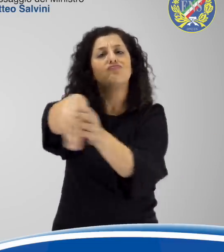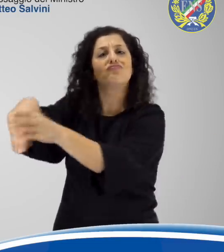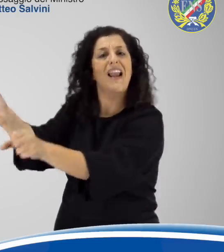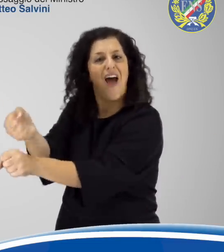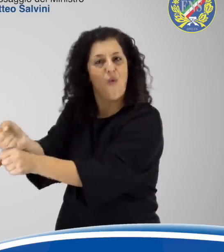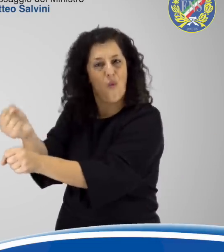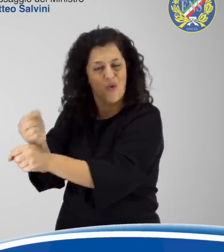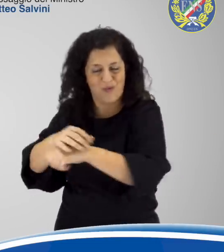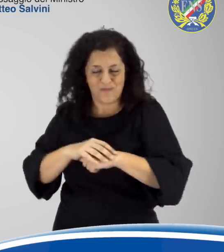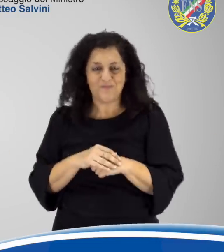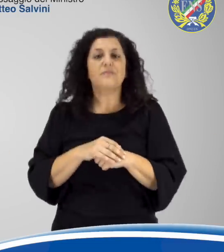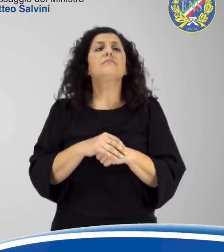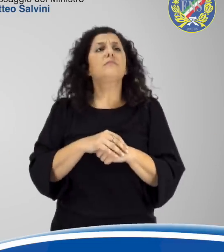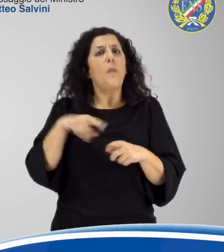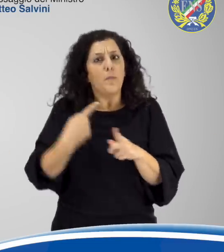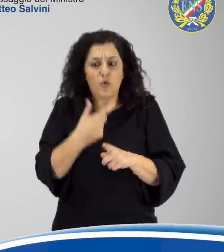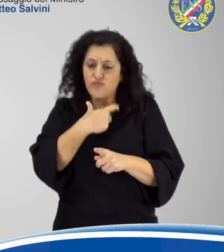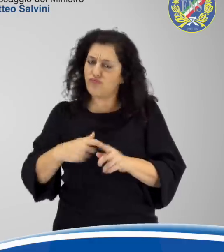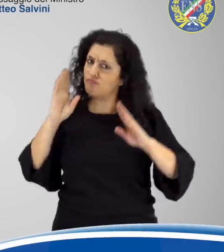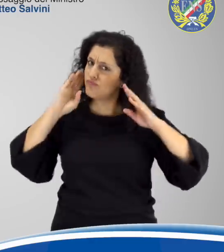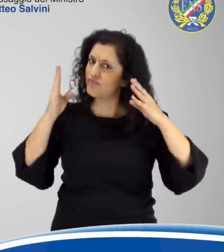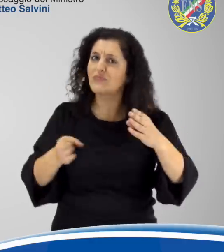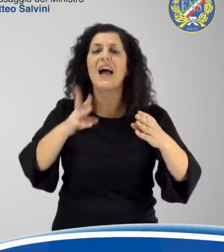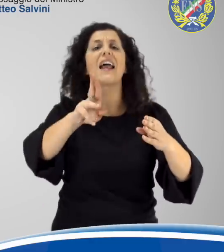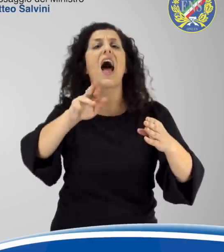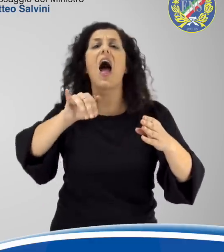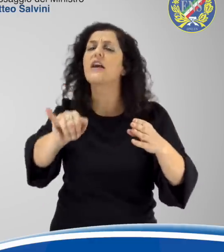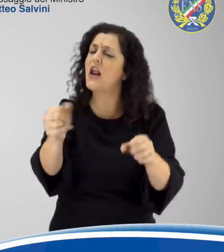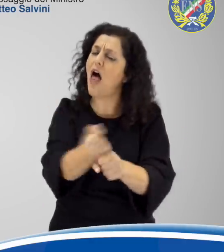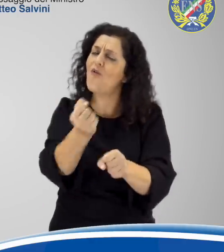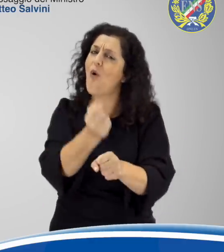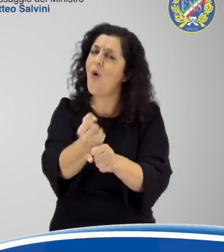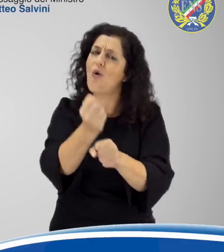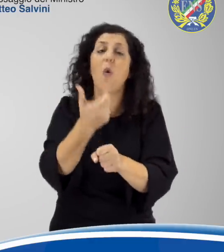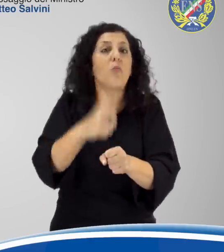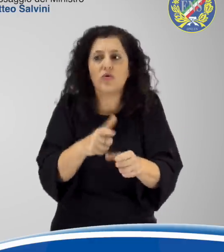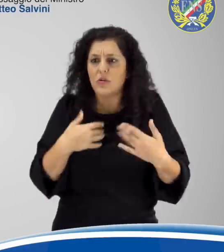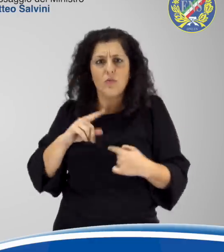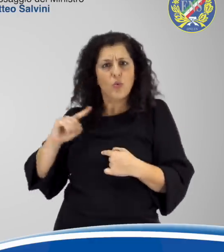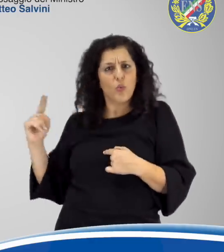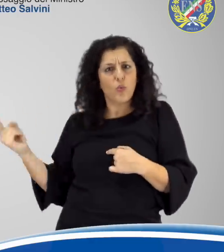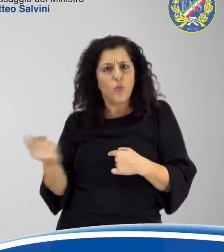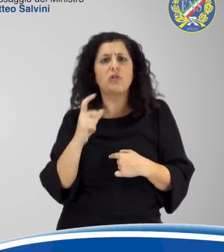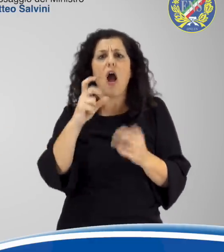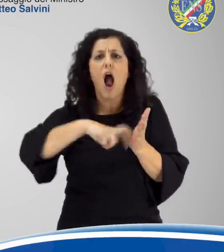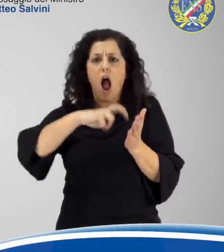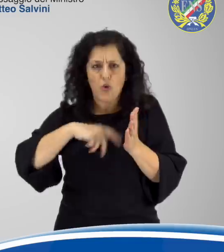lavoro e poi sto anche personalmente lavorando in Rai perché siccome tutti pagano il canone per la televisione pubblica è giusto